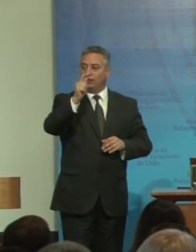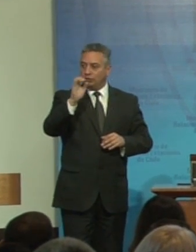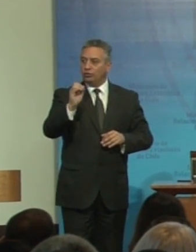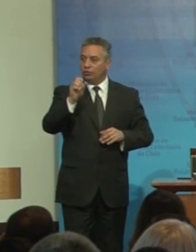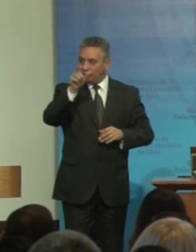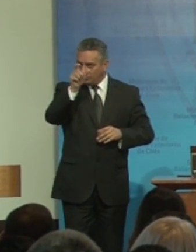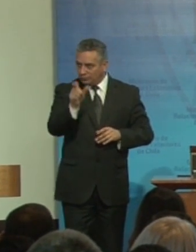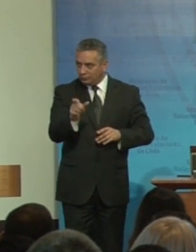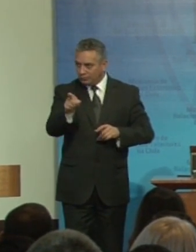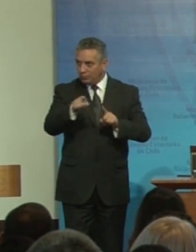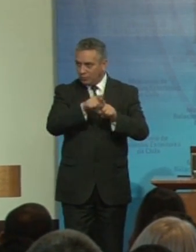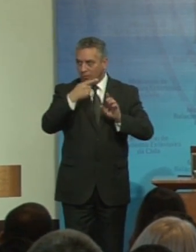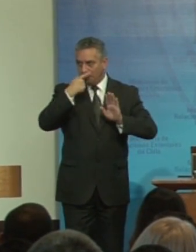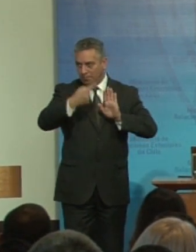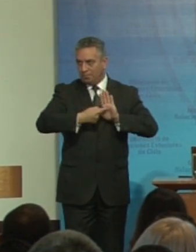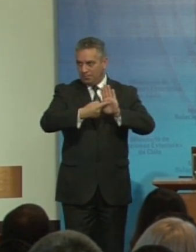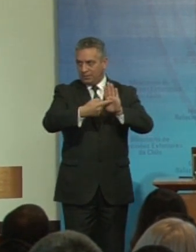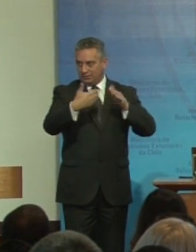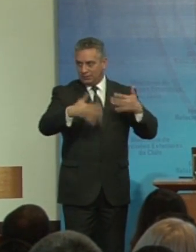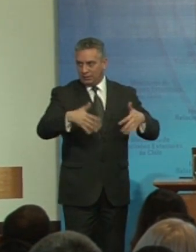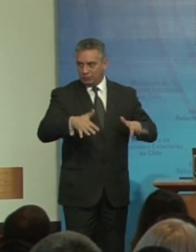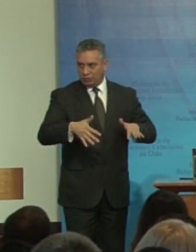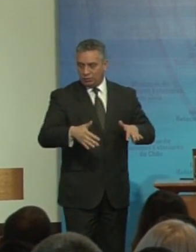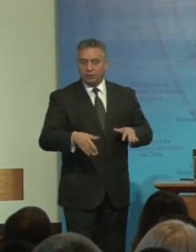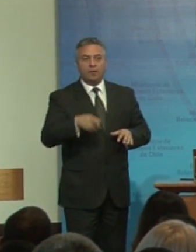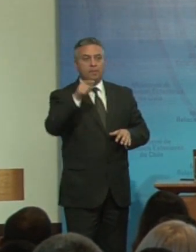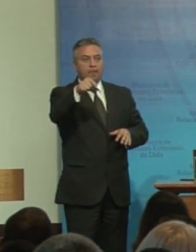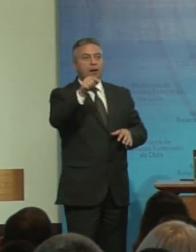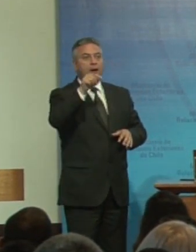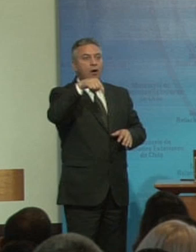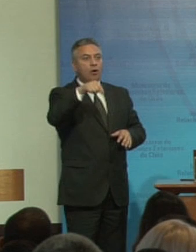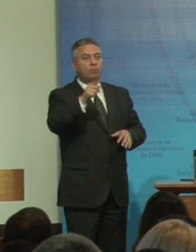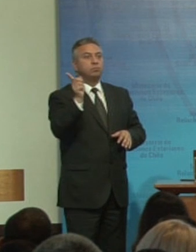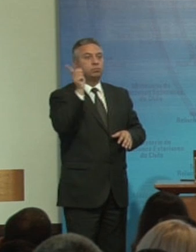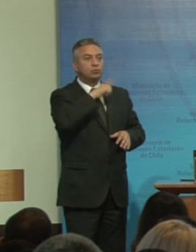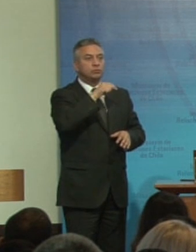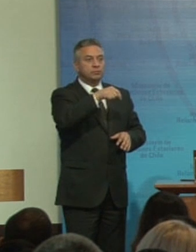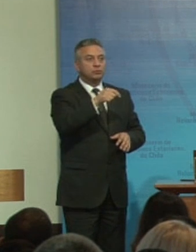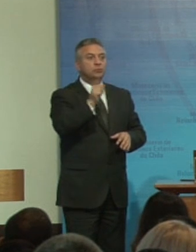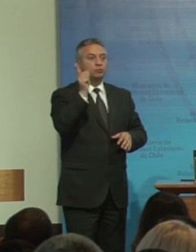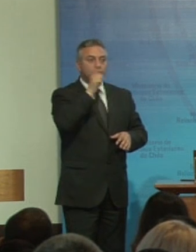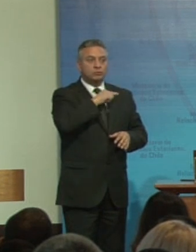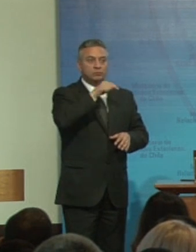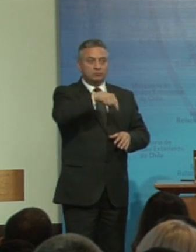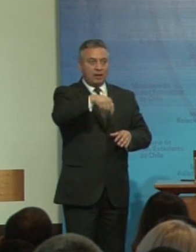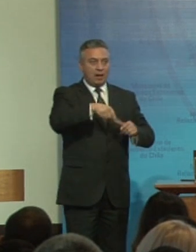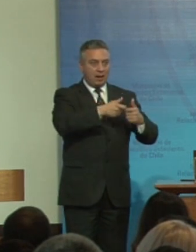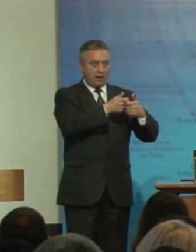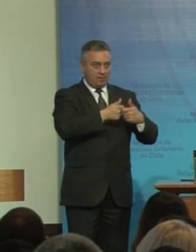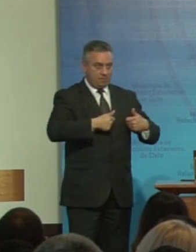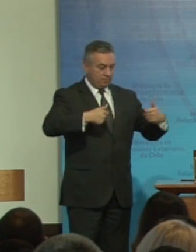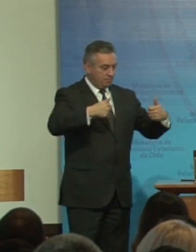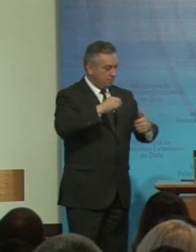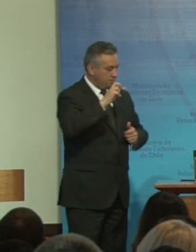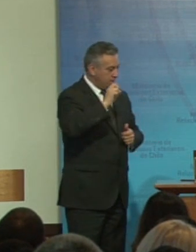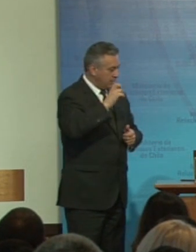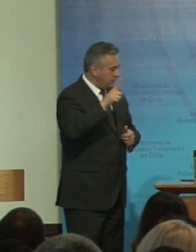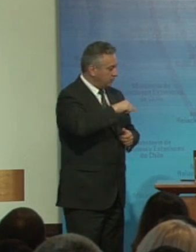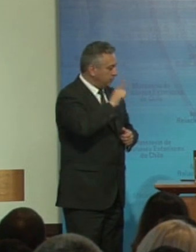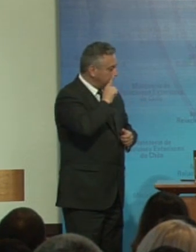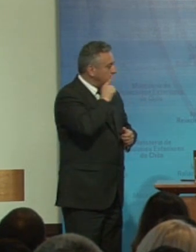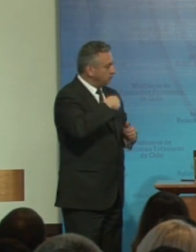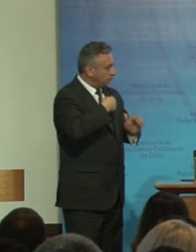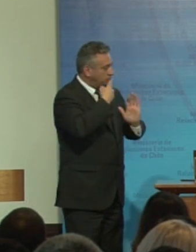y por último nuestra última panelista a quien